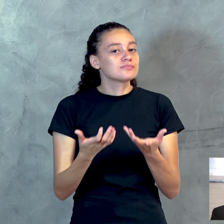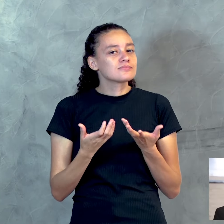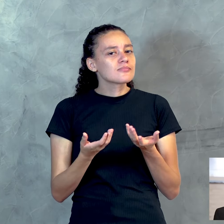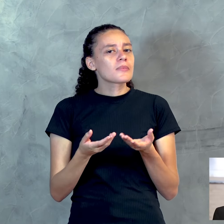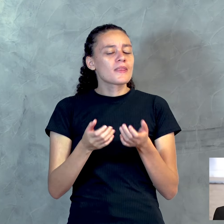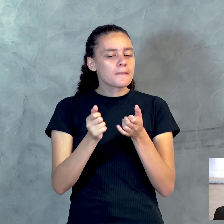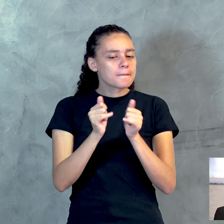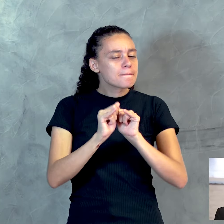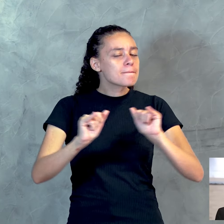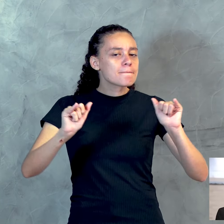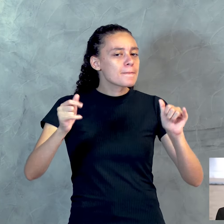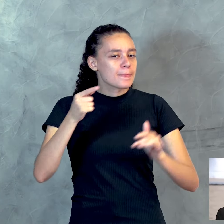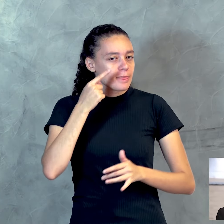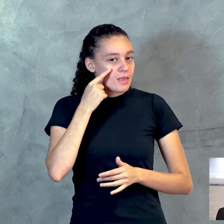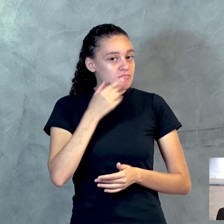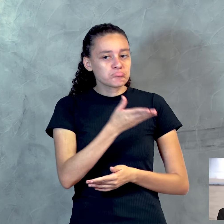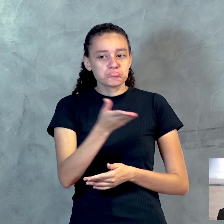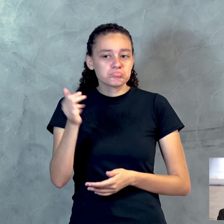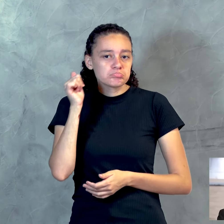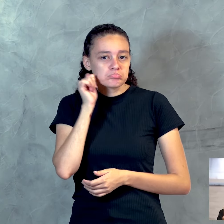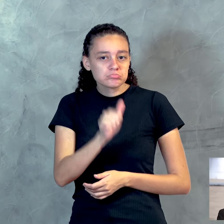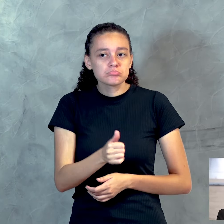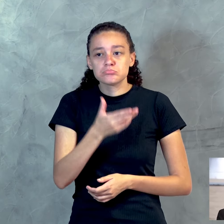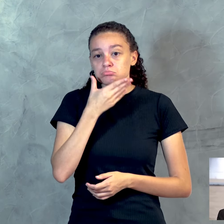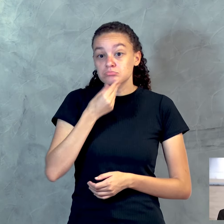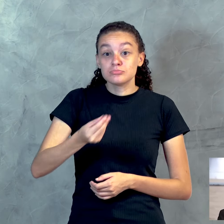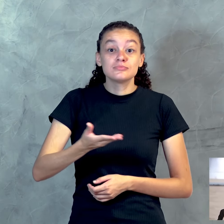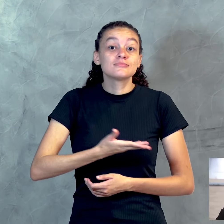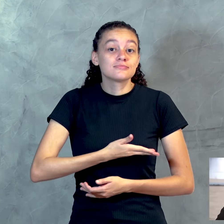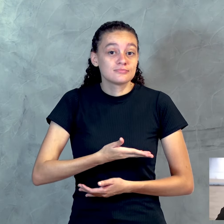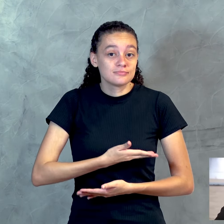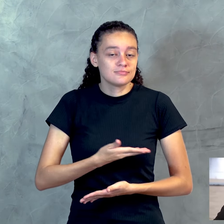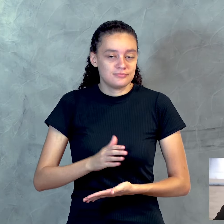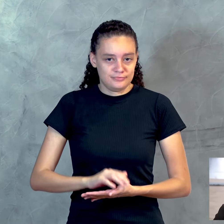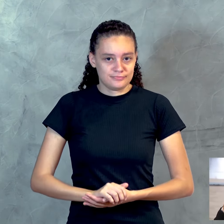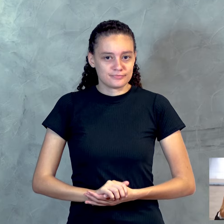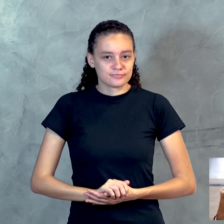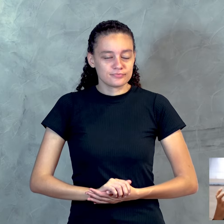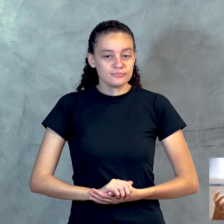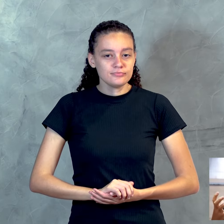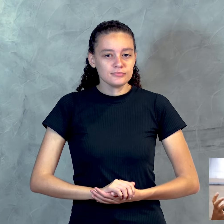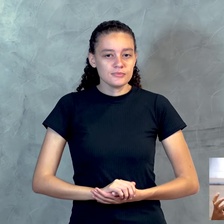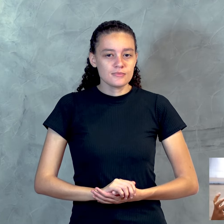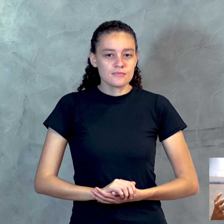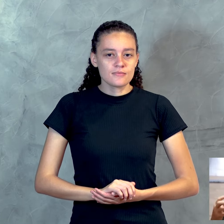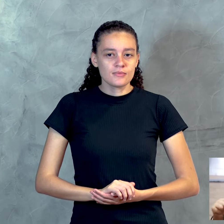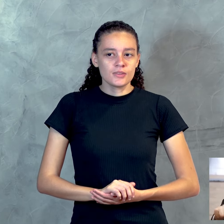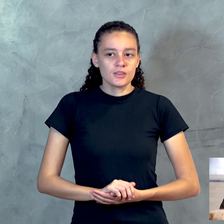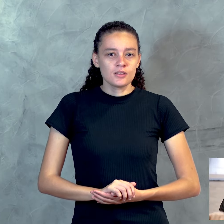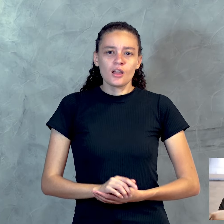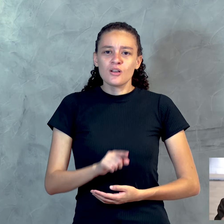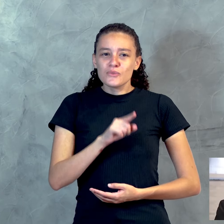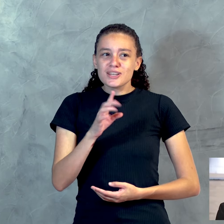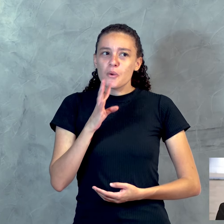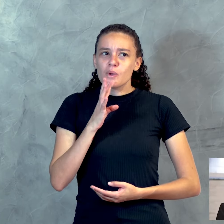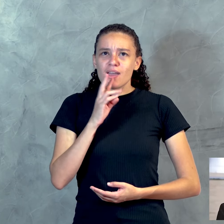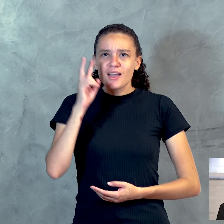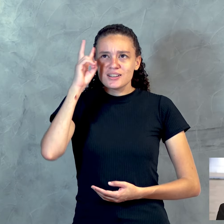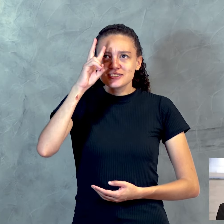isso para você, irmão, amigo, amiga, que conhece seu estado agora,